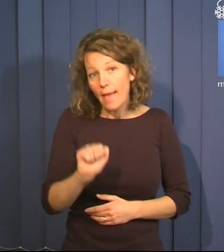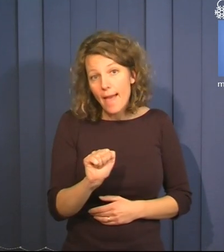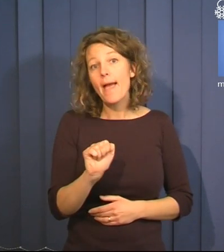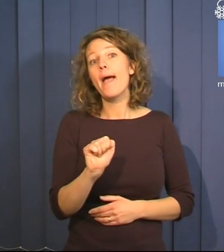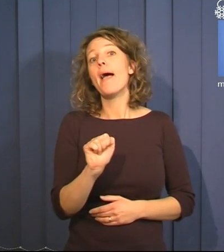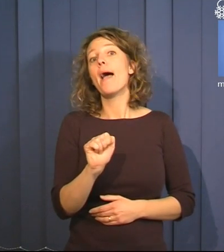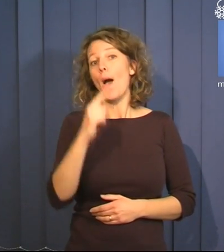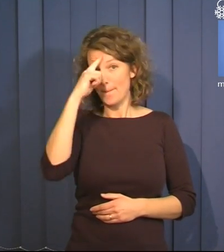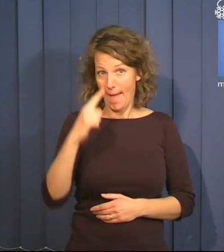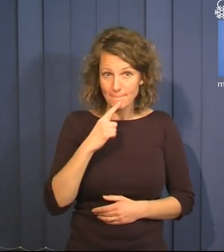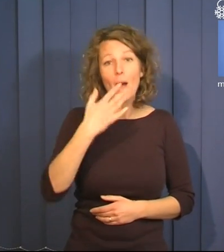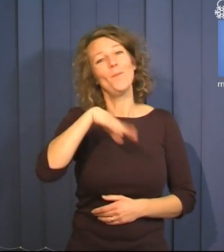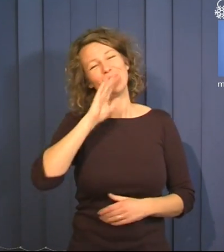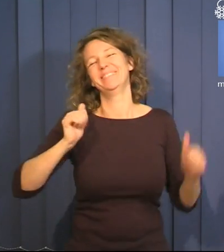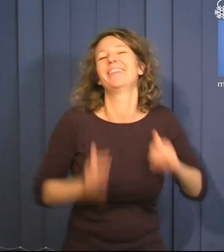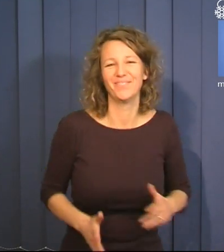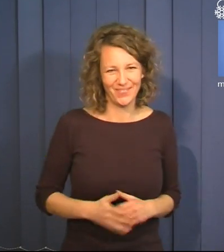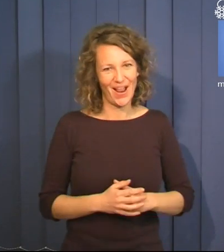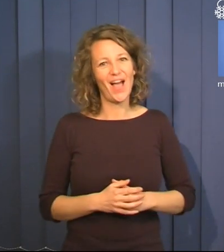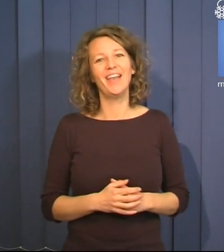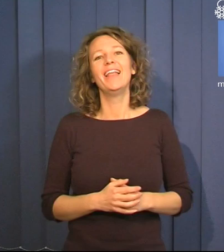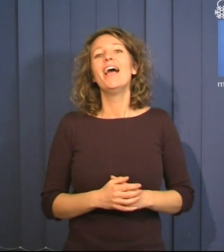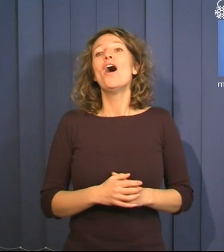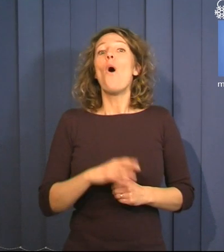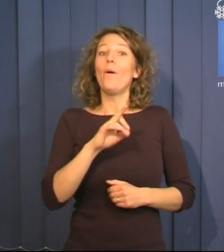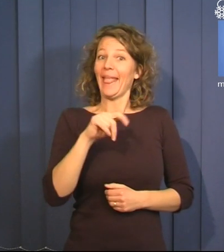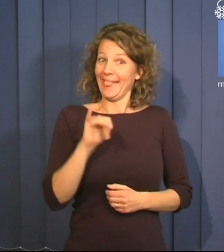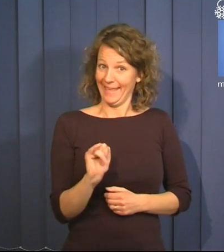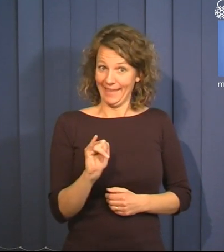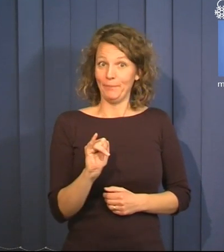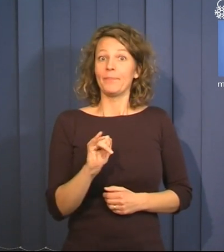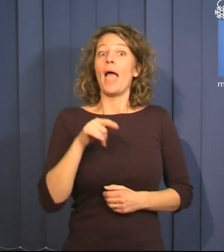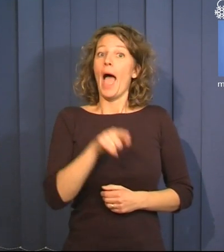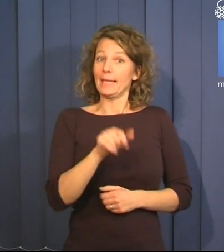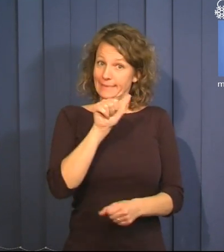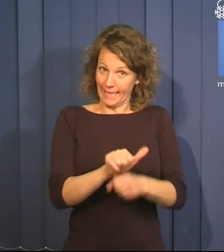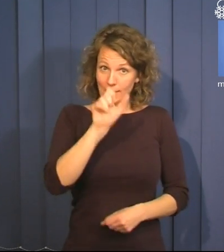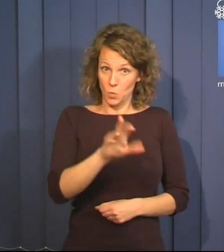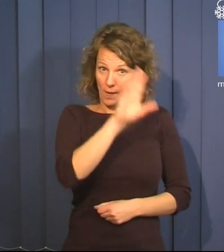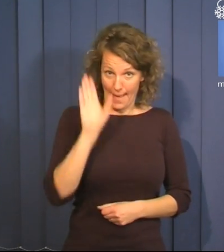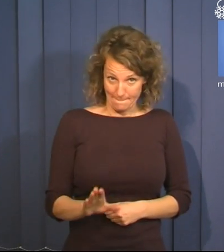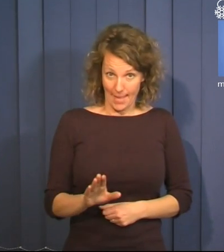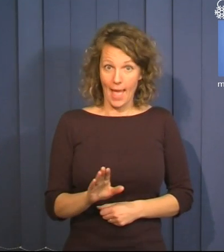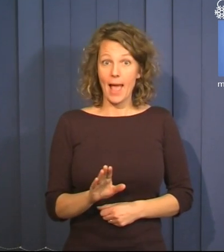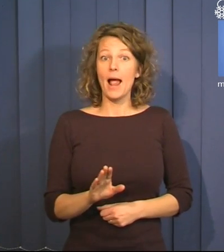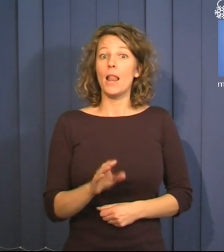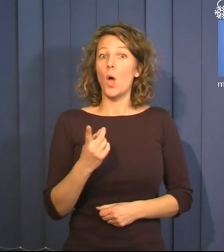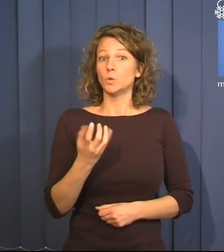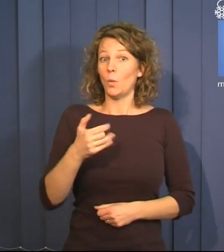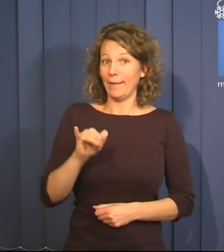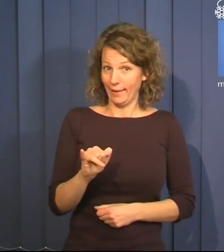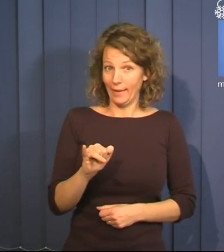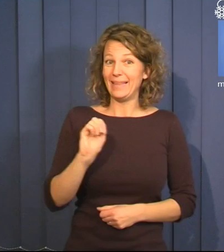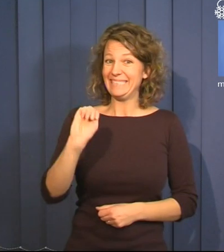Och en pappa och mamma. Och Rennie, han är 16. Och Zoe,